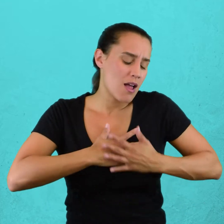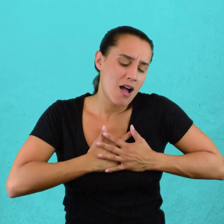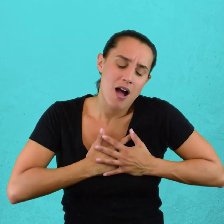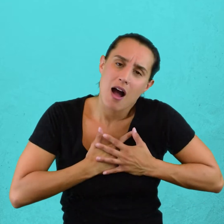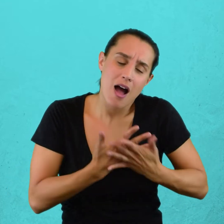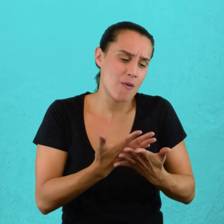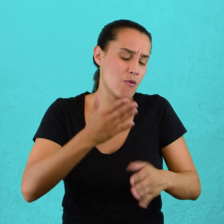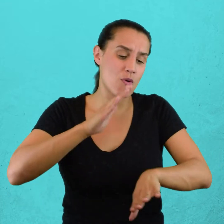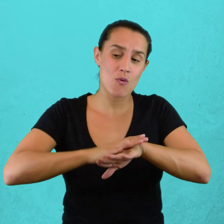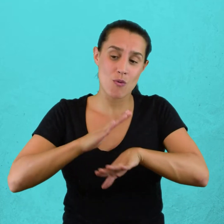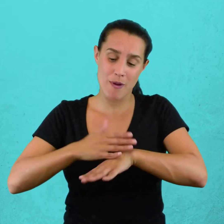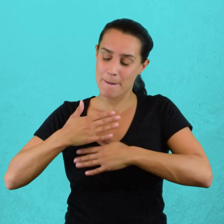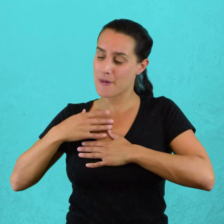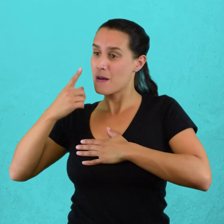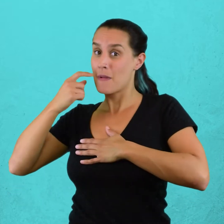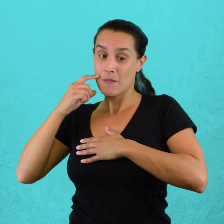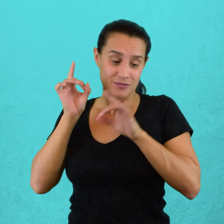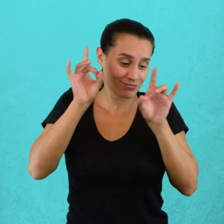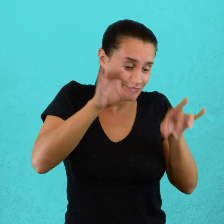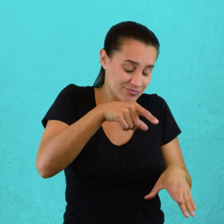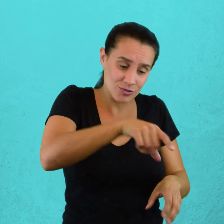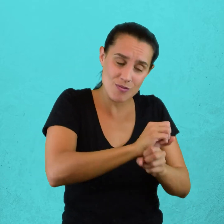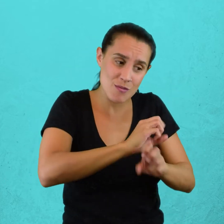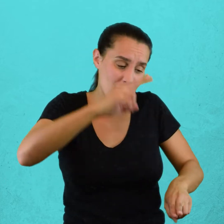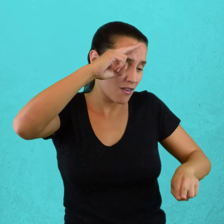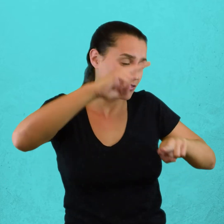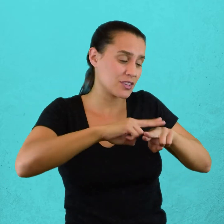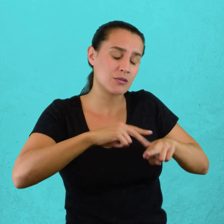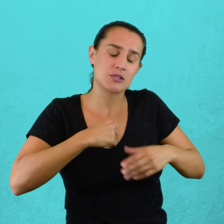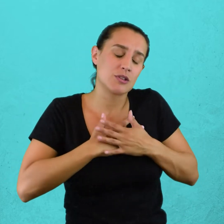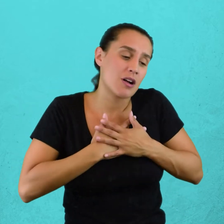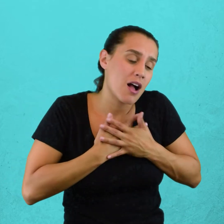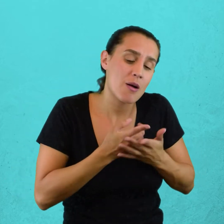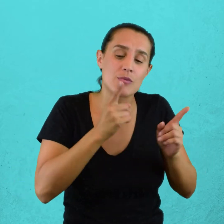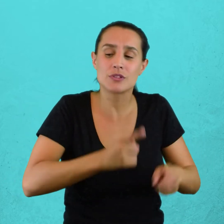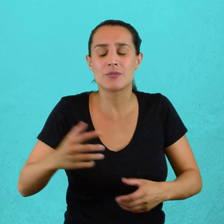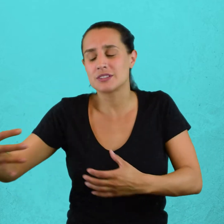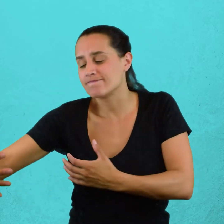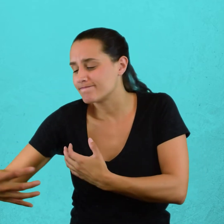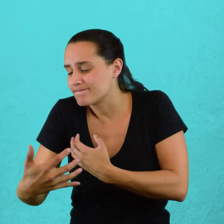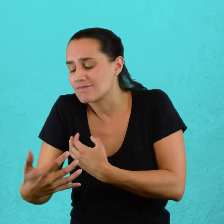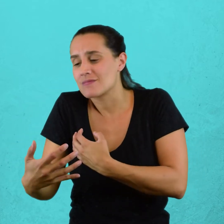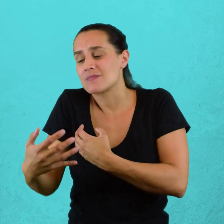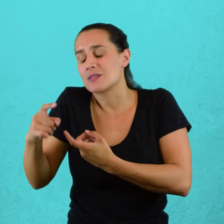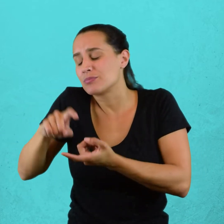que pagaba los excesos del abuelo. Tuvo asimismo que consolar, sostener sin tregua aberta,